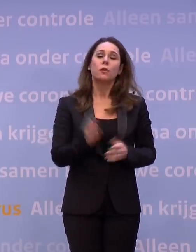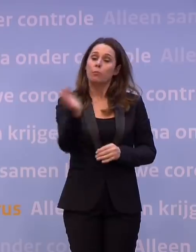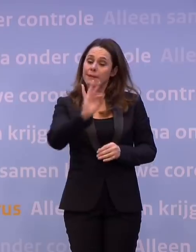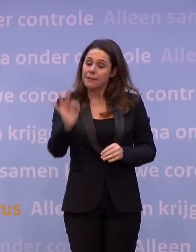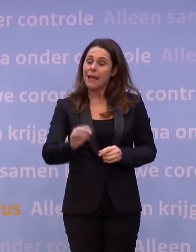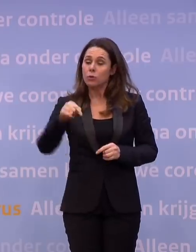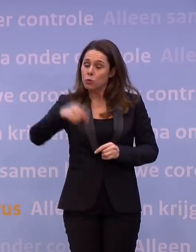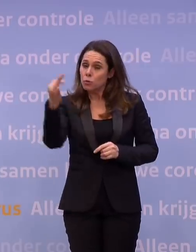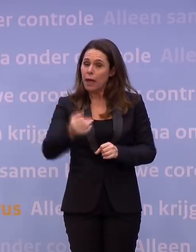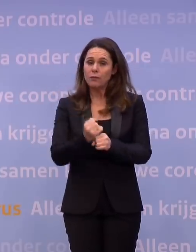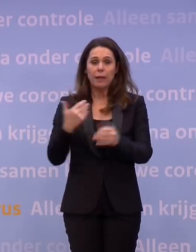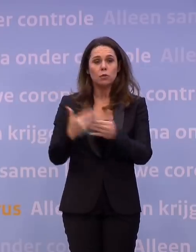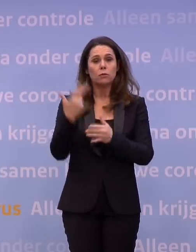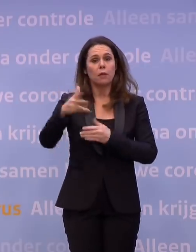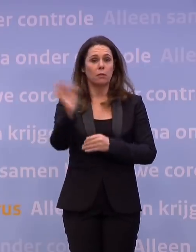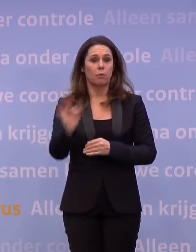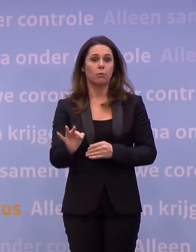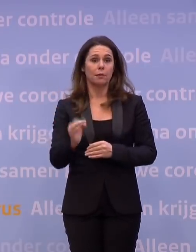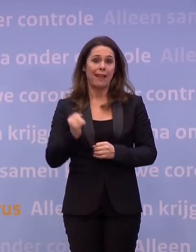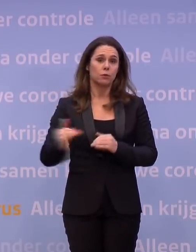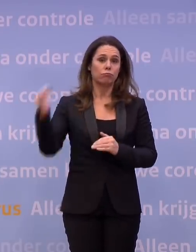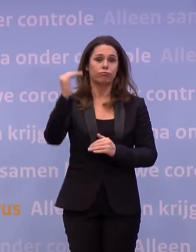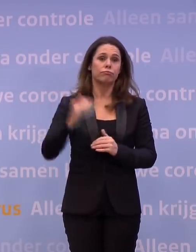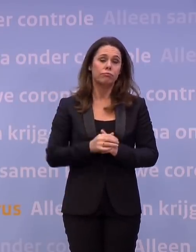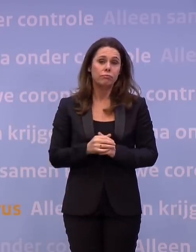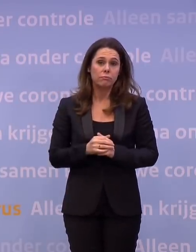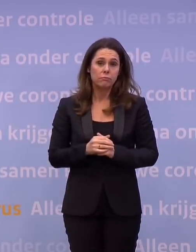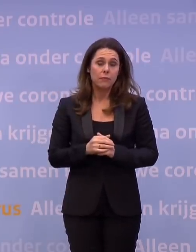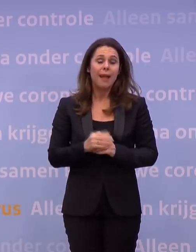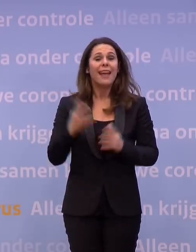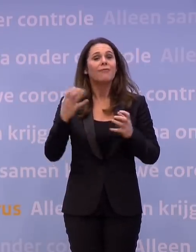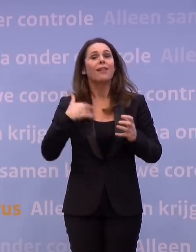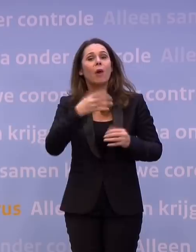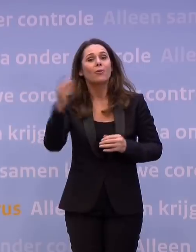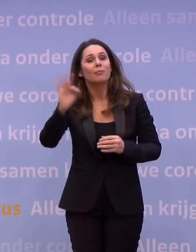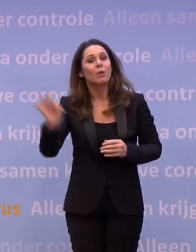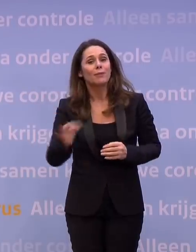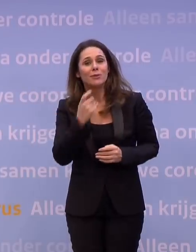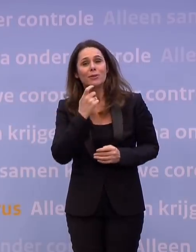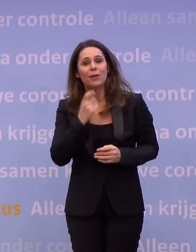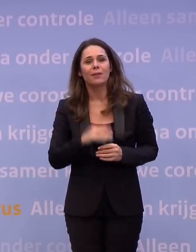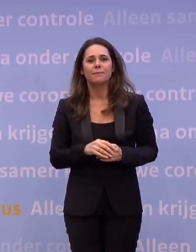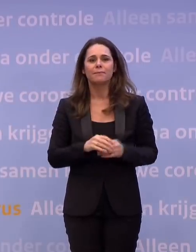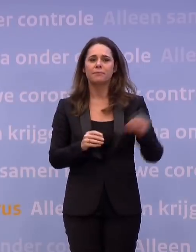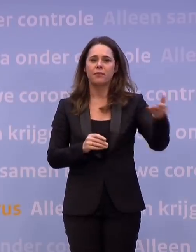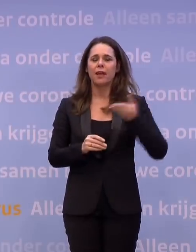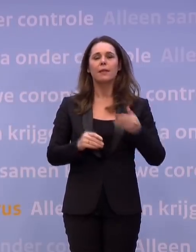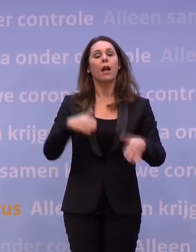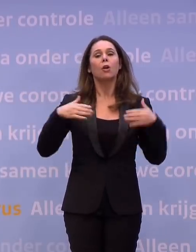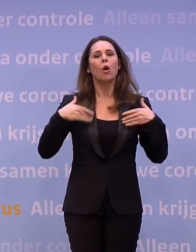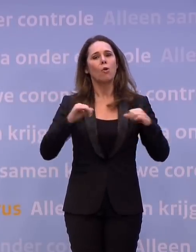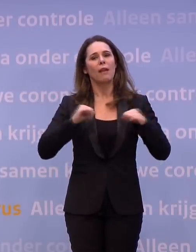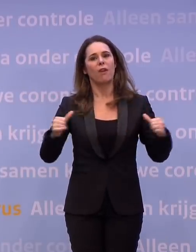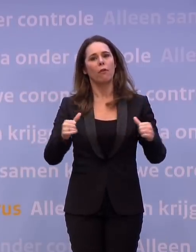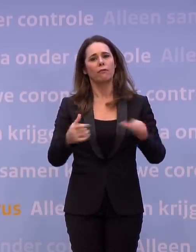het aantal mensen wat nu thuiswerkt. Tot 80 procent is echt hoog. Maar ik vind het nou 100 procent. Ja, maar waarom het coronaverlof bijvoorbeeld,